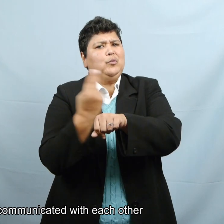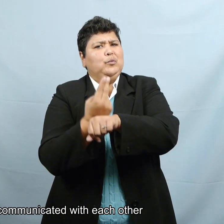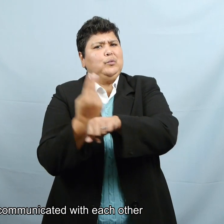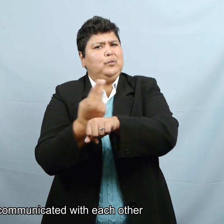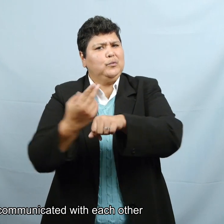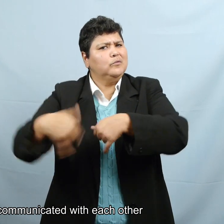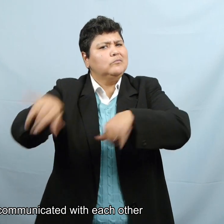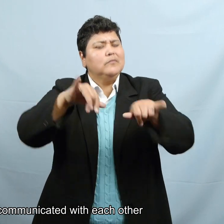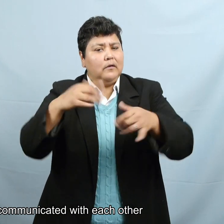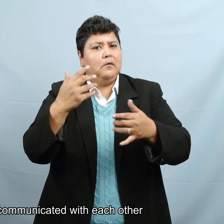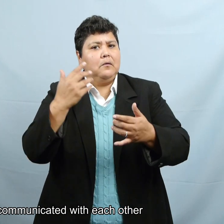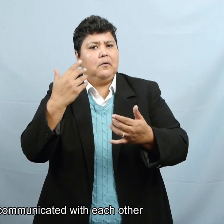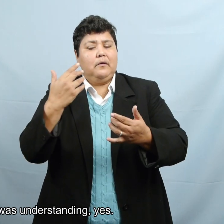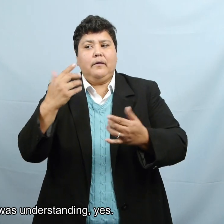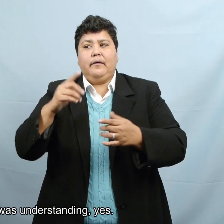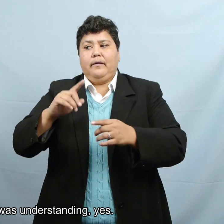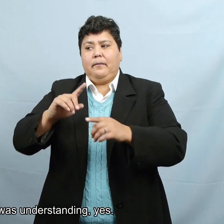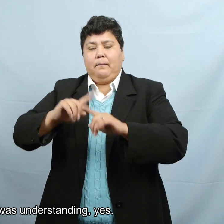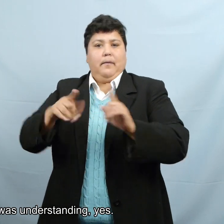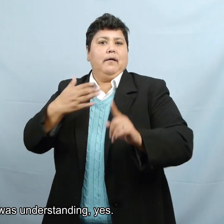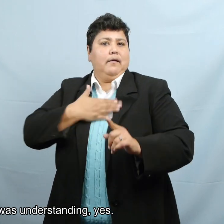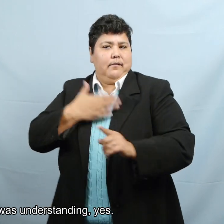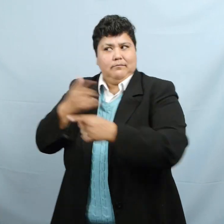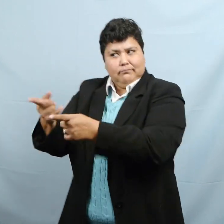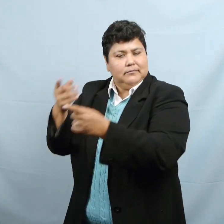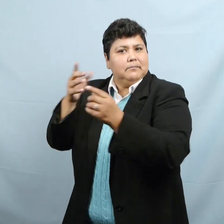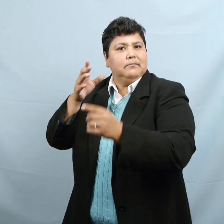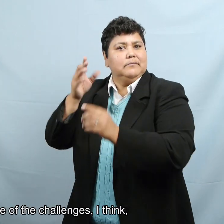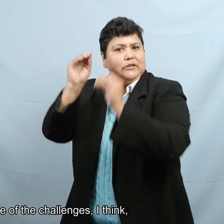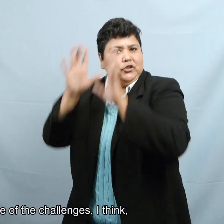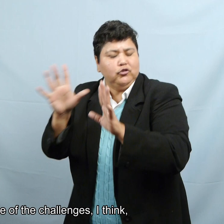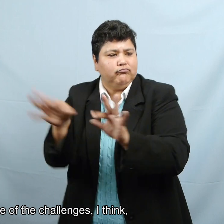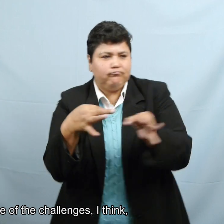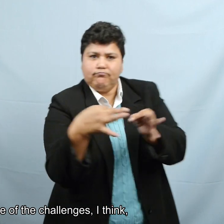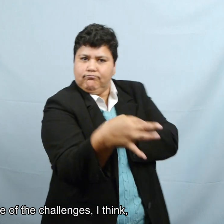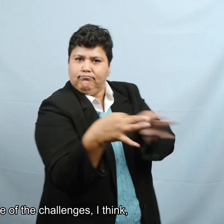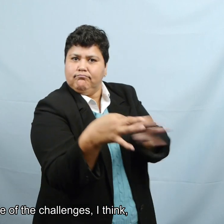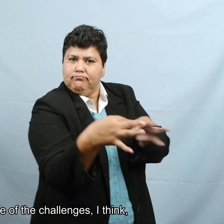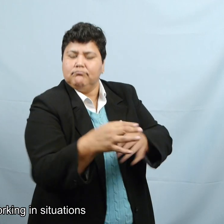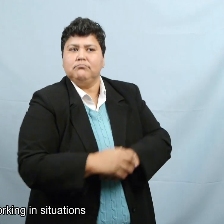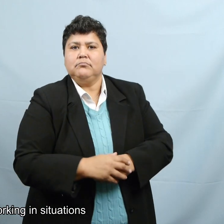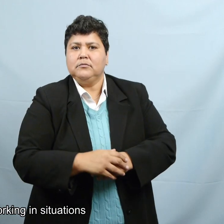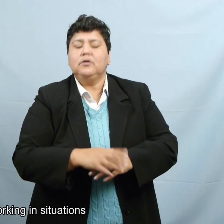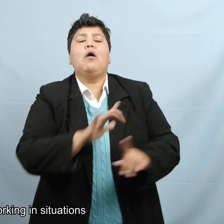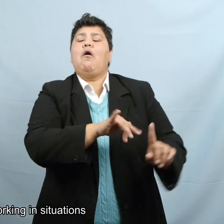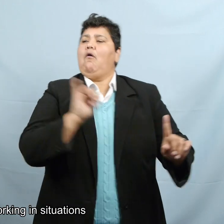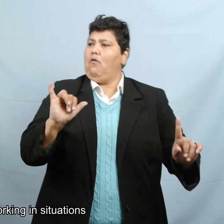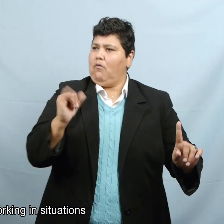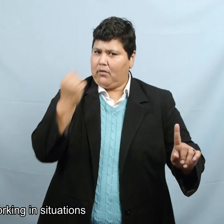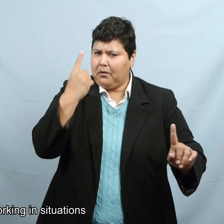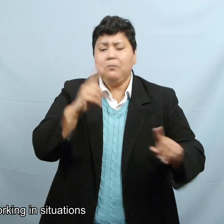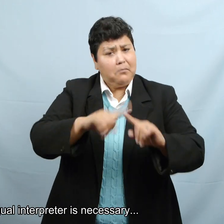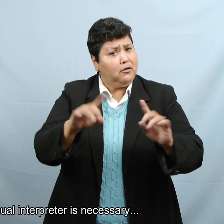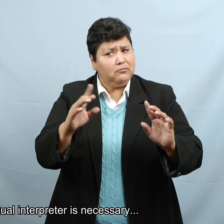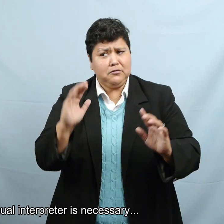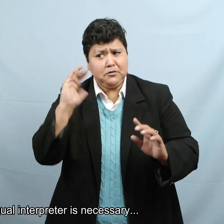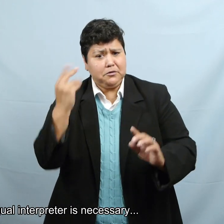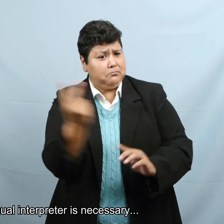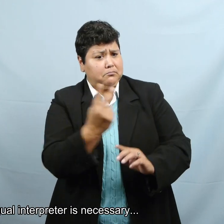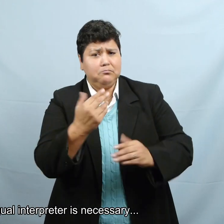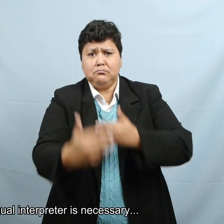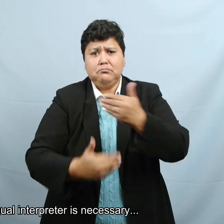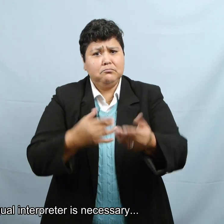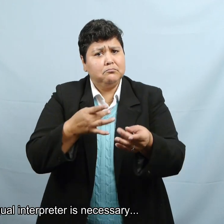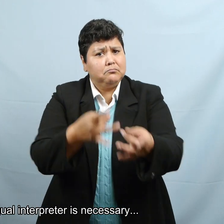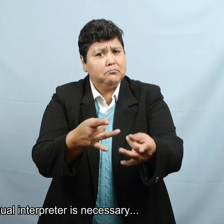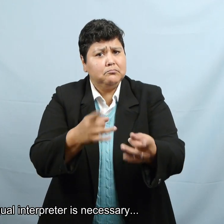ambas se comunicaron y hubo un entendimiento, sí. Pues sabe que uno de los retos que yo considero al trabajar en situaciones en